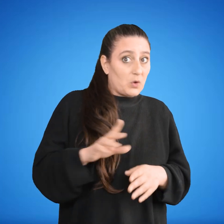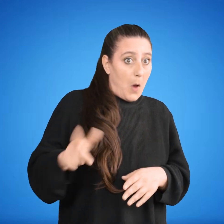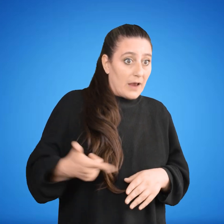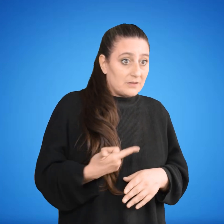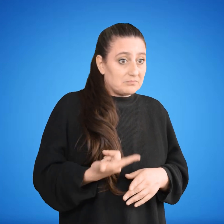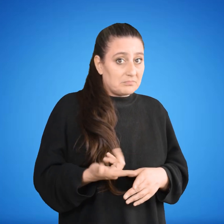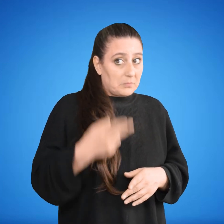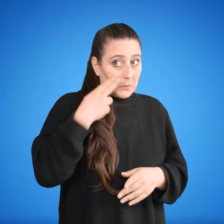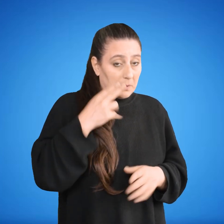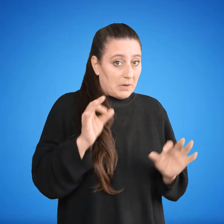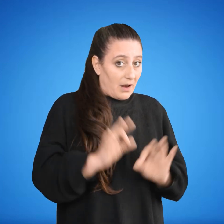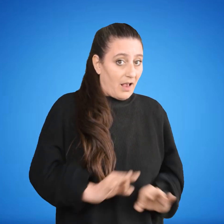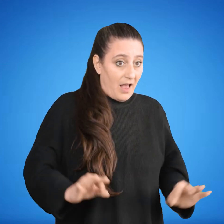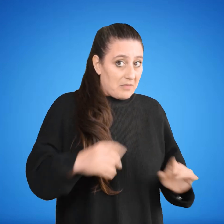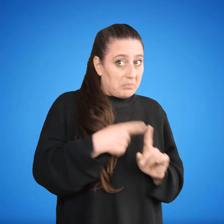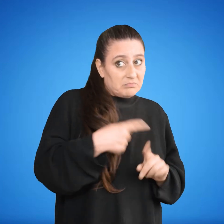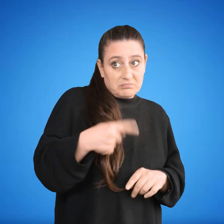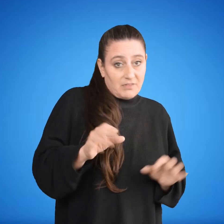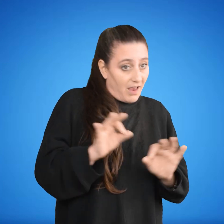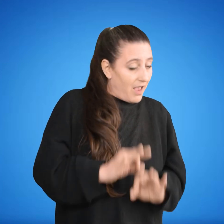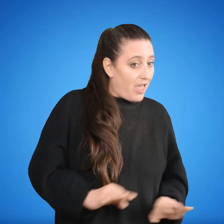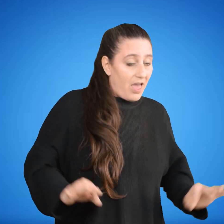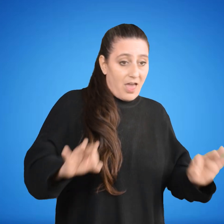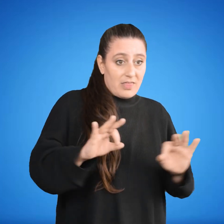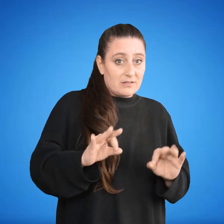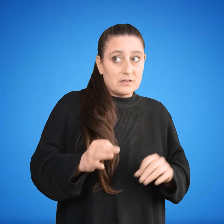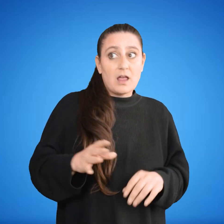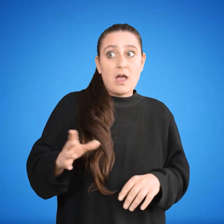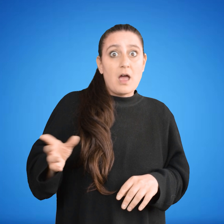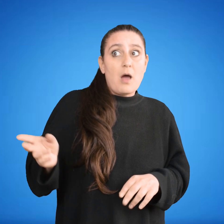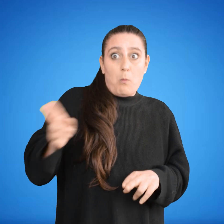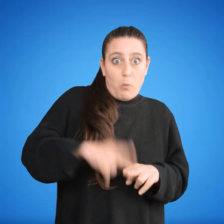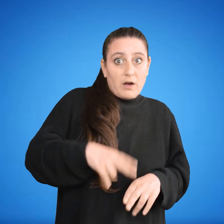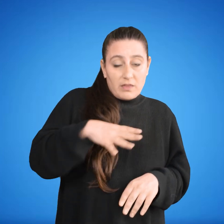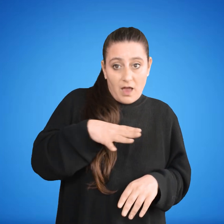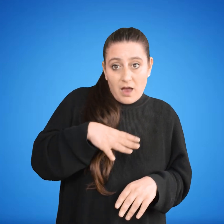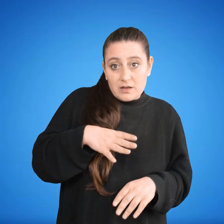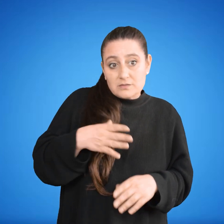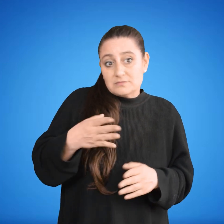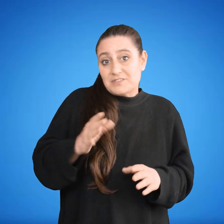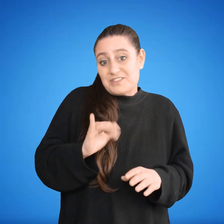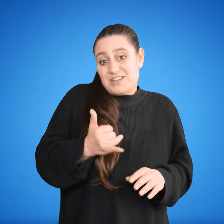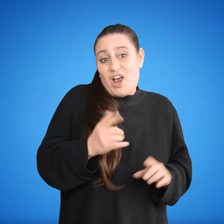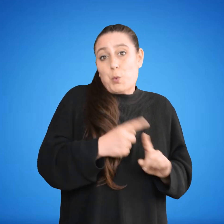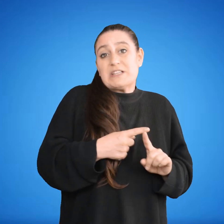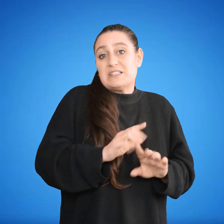vivimos, la muerte no está presente y no puede afectarnos. Cuando la muerte está presente,